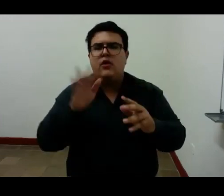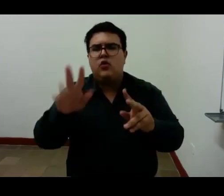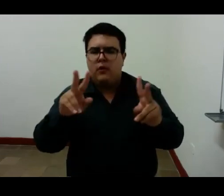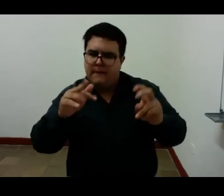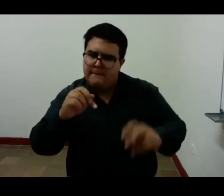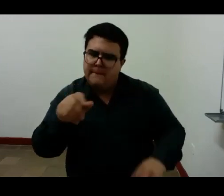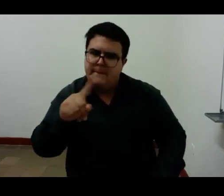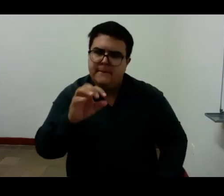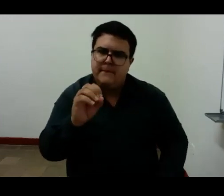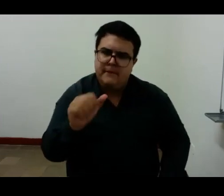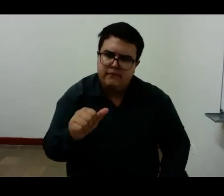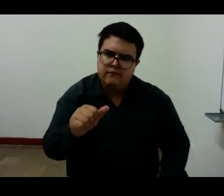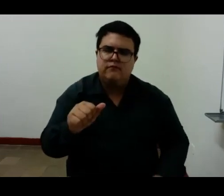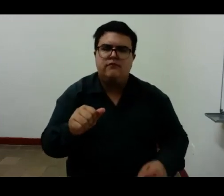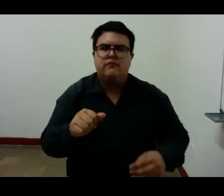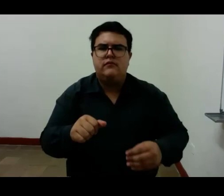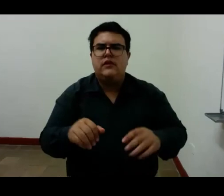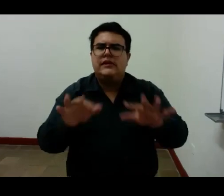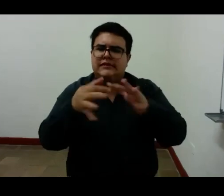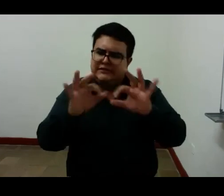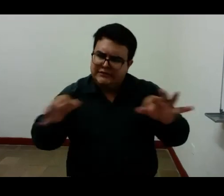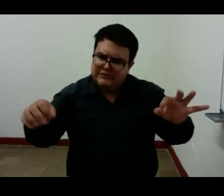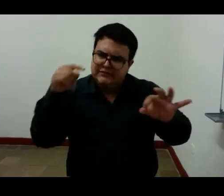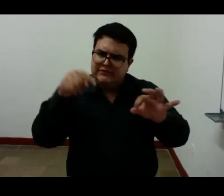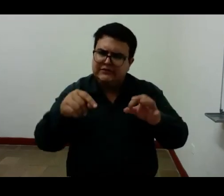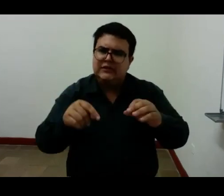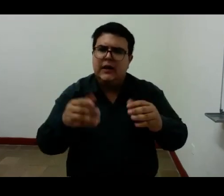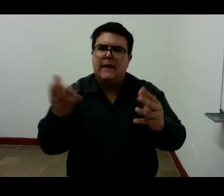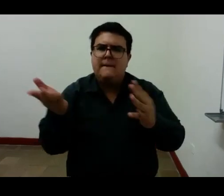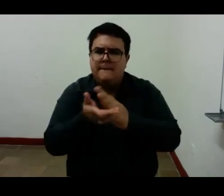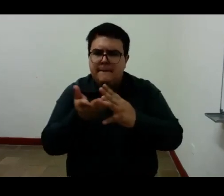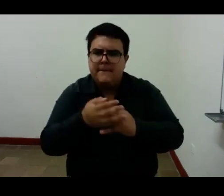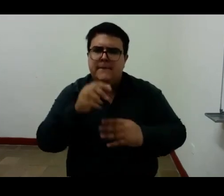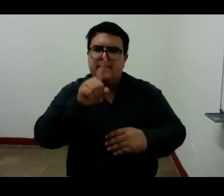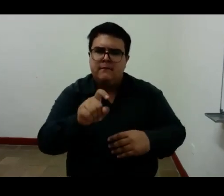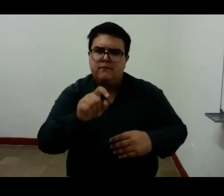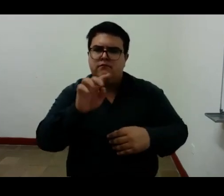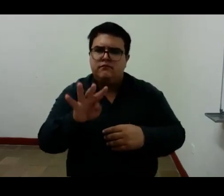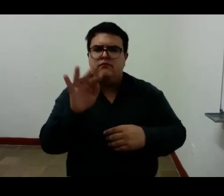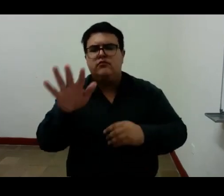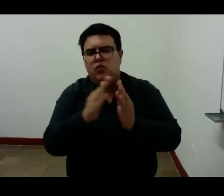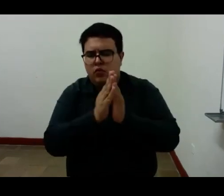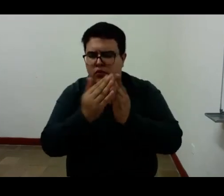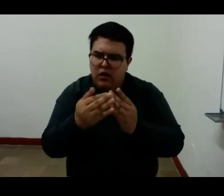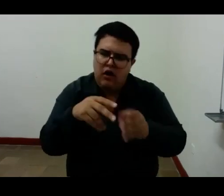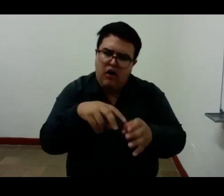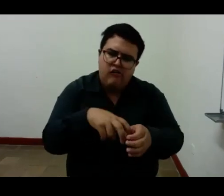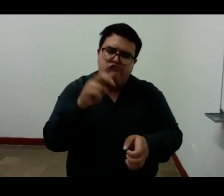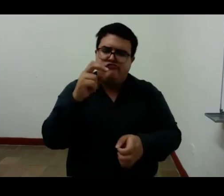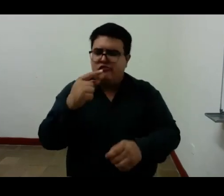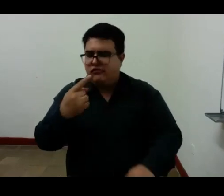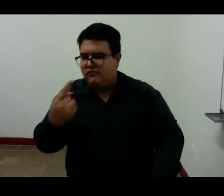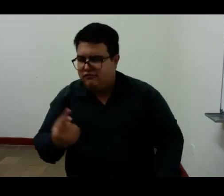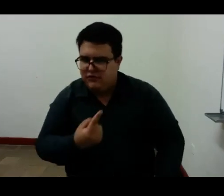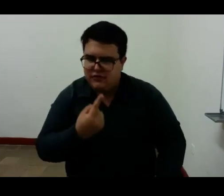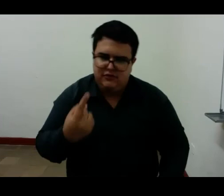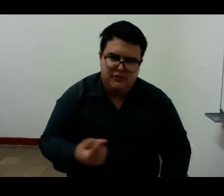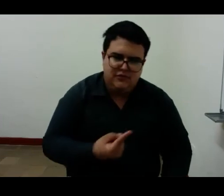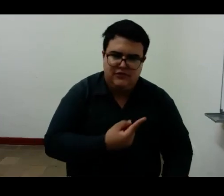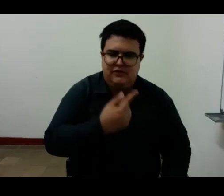fragmento 64 del libro desde el desasosiego edición crítica